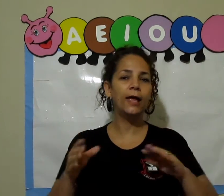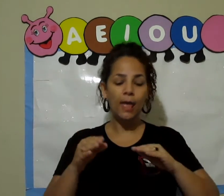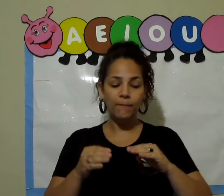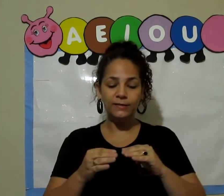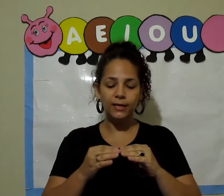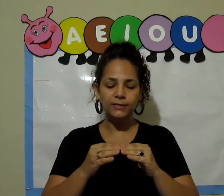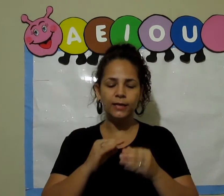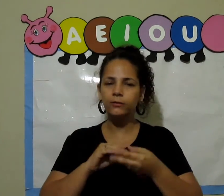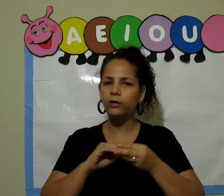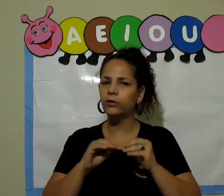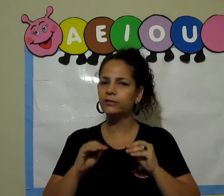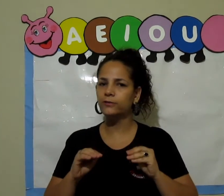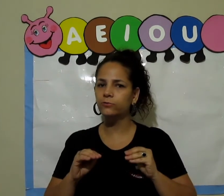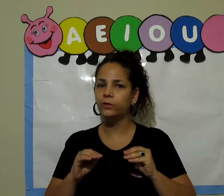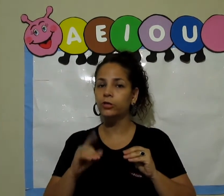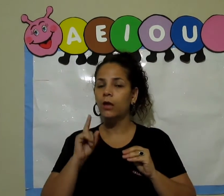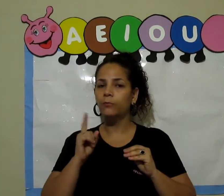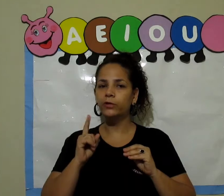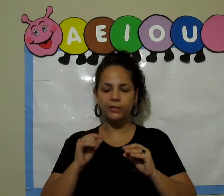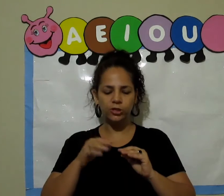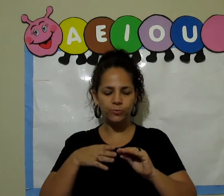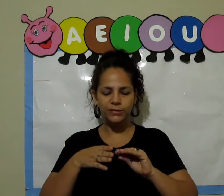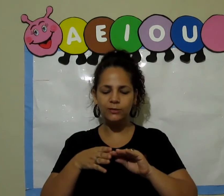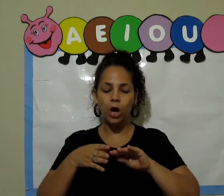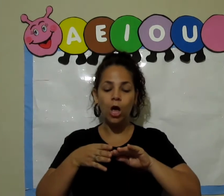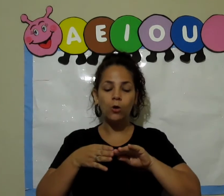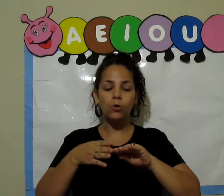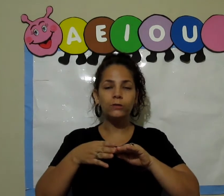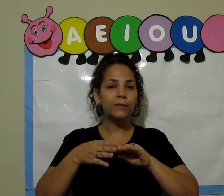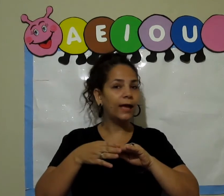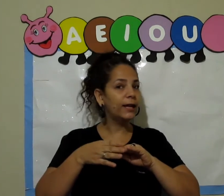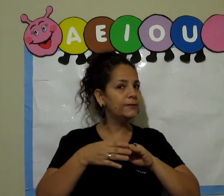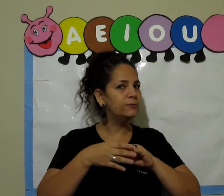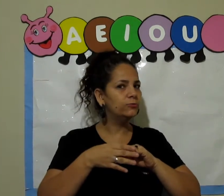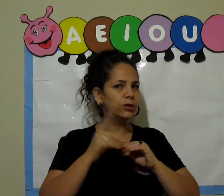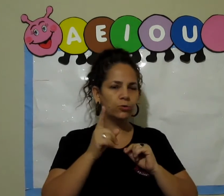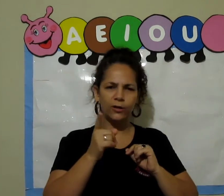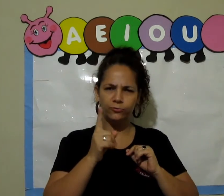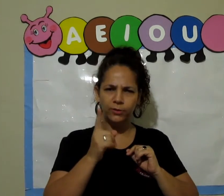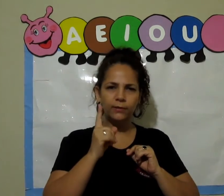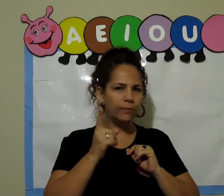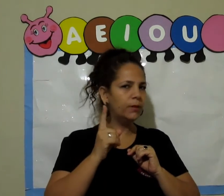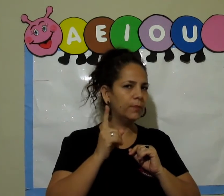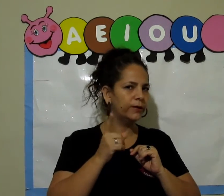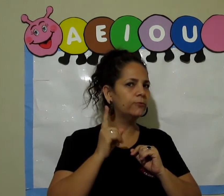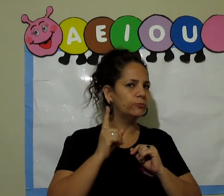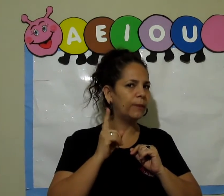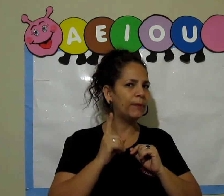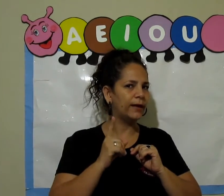Mas eles entram nas nossas unhas. Por isso que a gente precisa, ó, cortar as unhas com a ajuda da mamãe ou do papai,